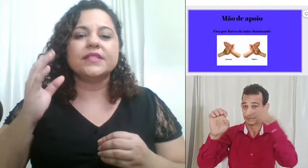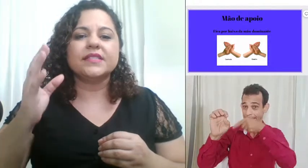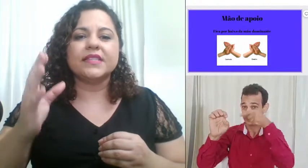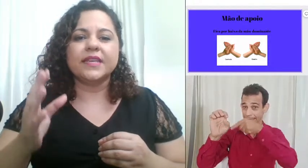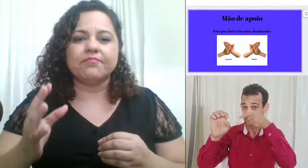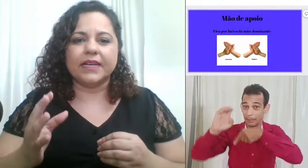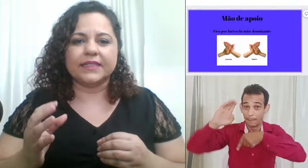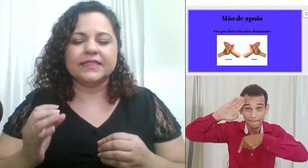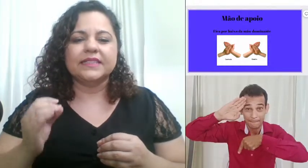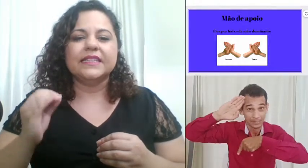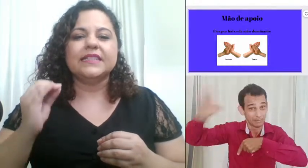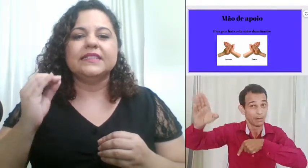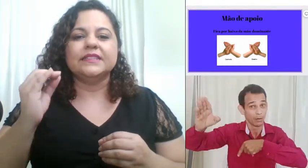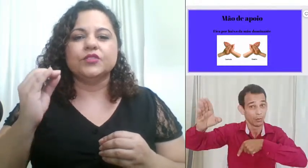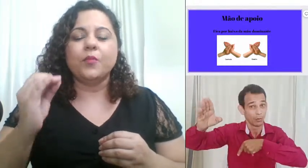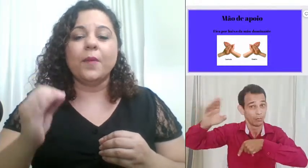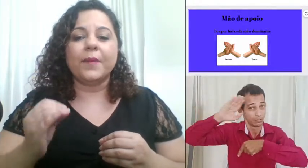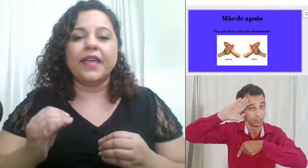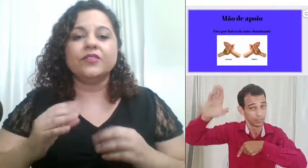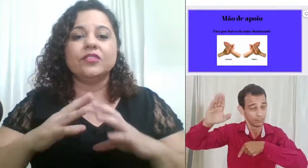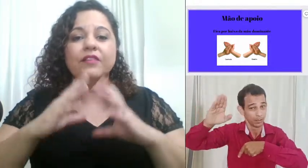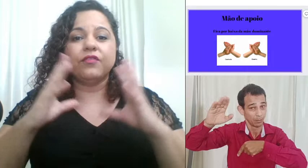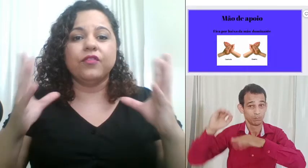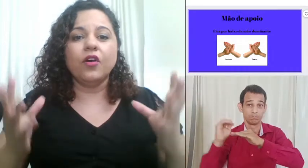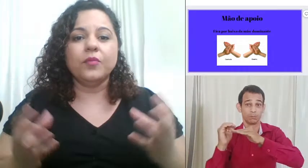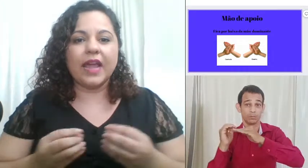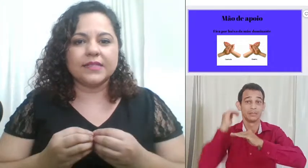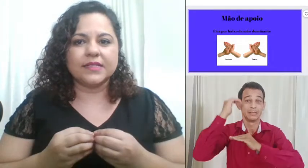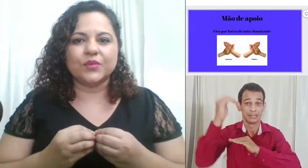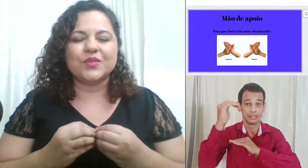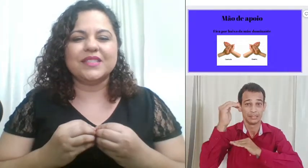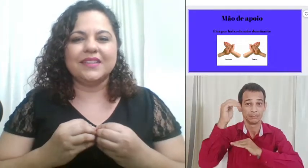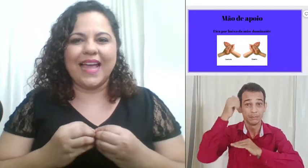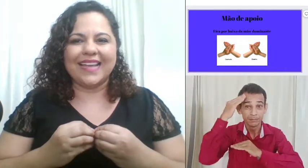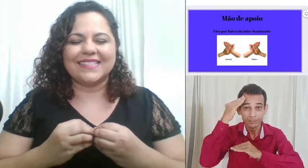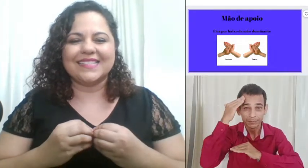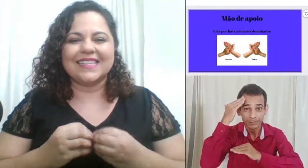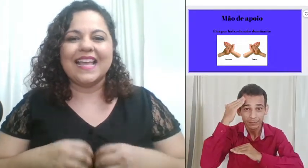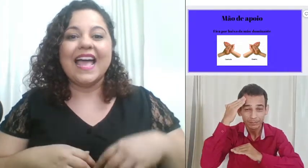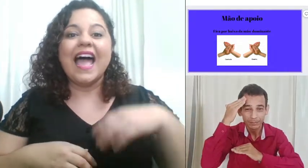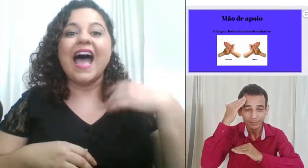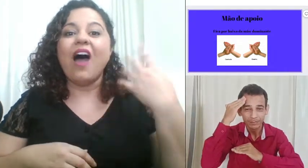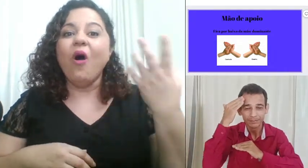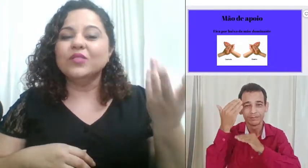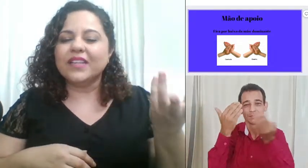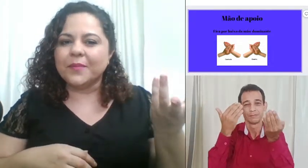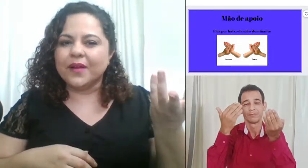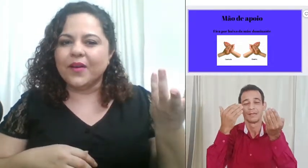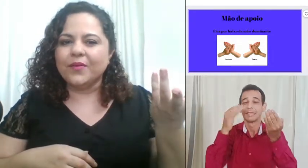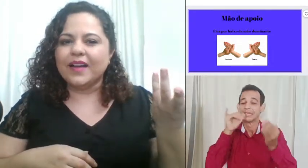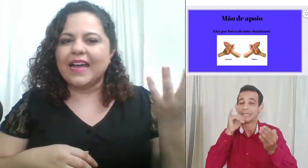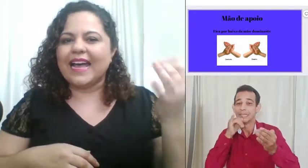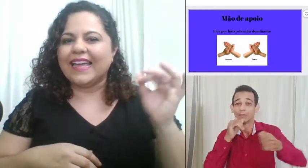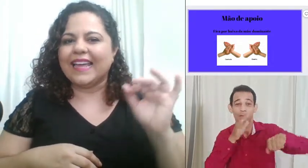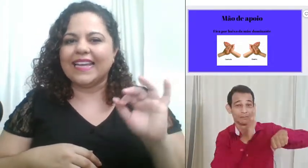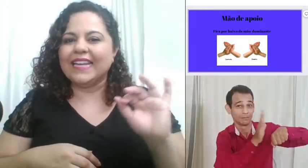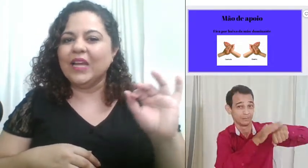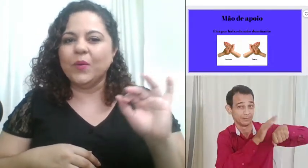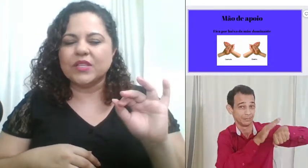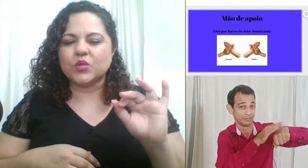cima no momento da formulação dos sinais a outra mão aquela que não é a